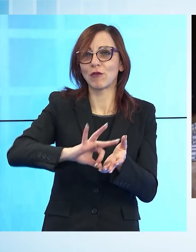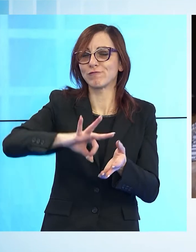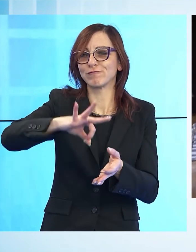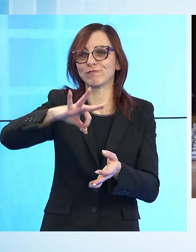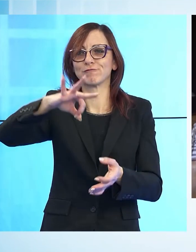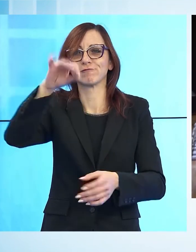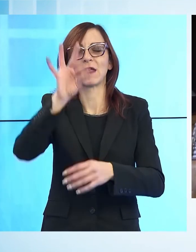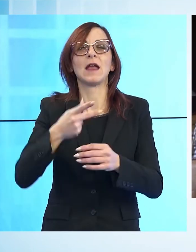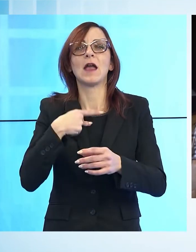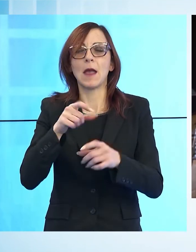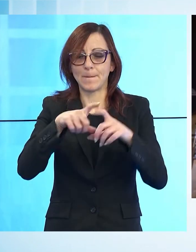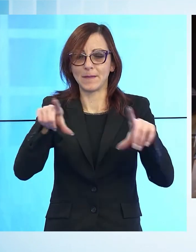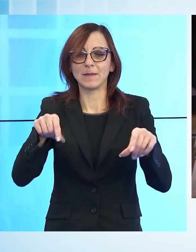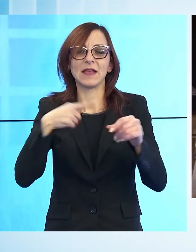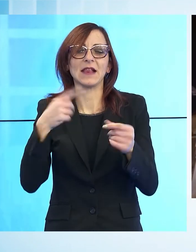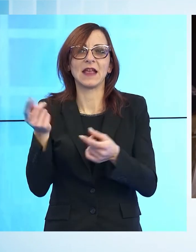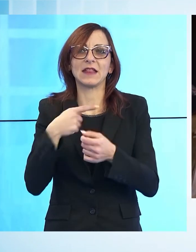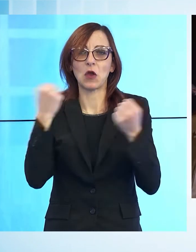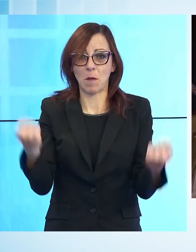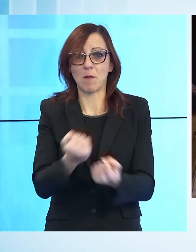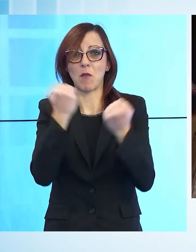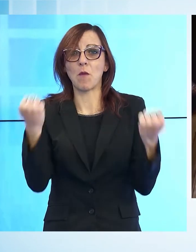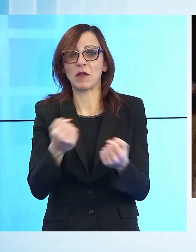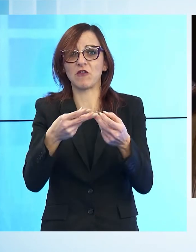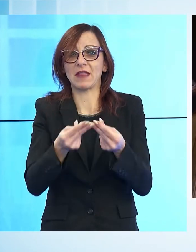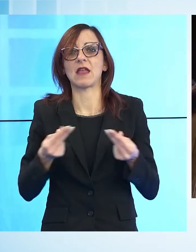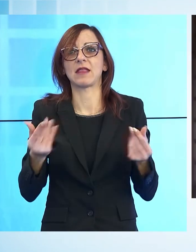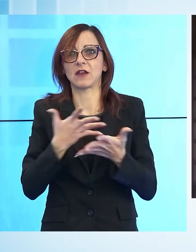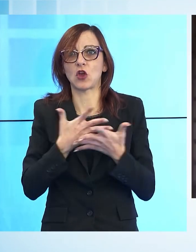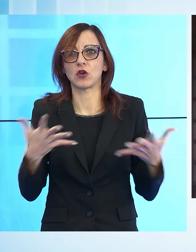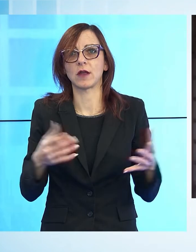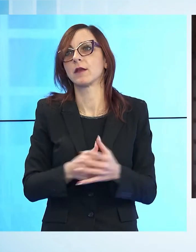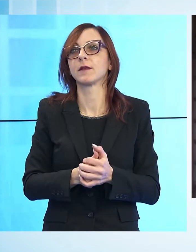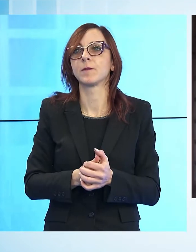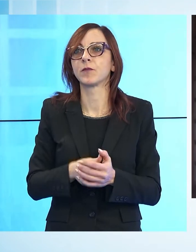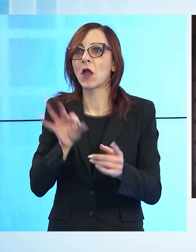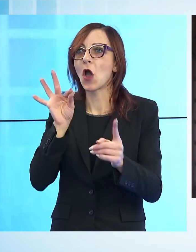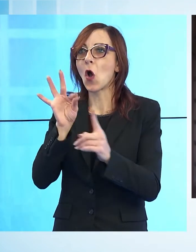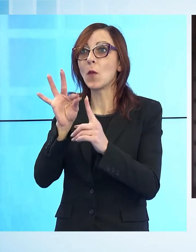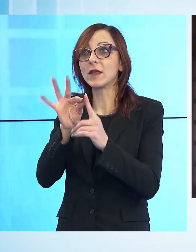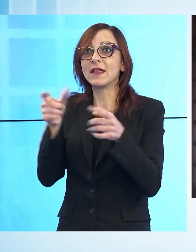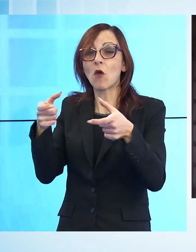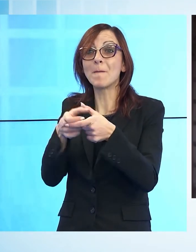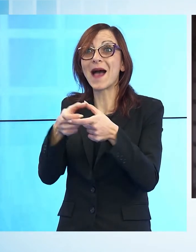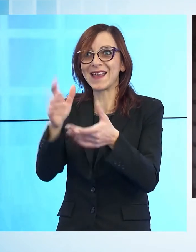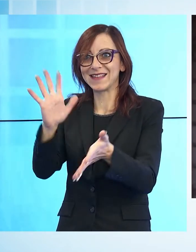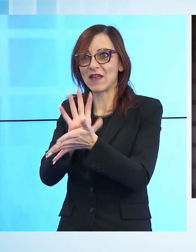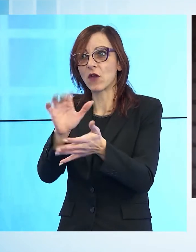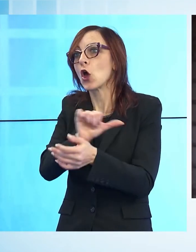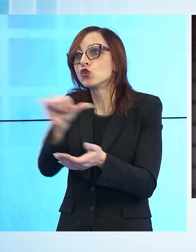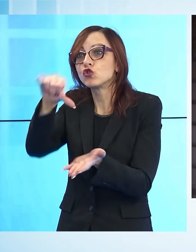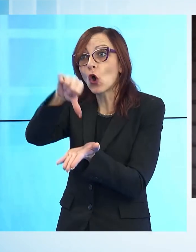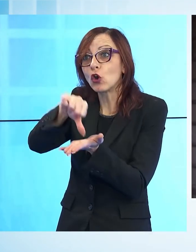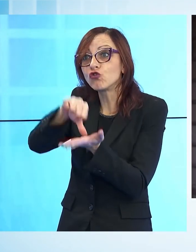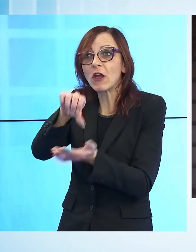biglietti da visita per il territorio. L'obiettivo è quello di un Paese in festa, non soltanto del centro di Alto